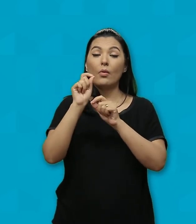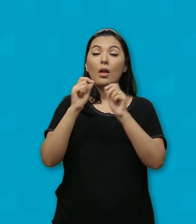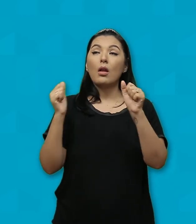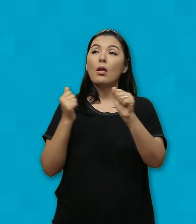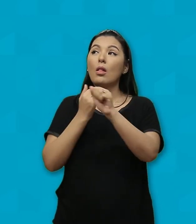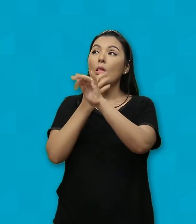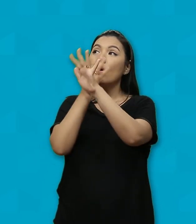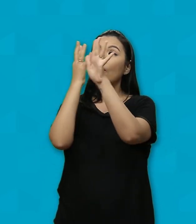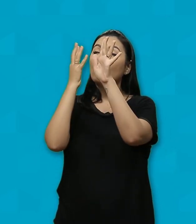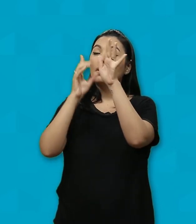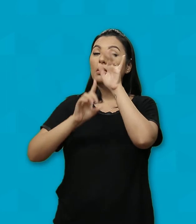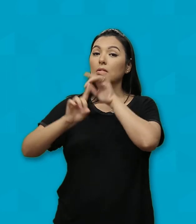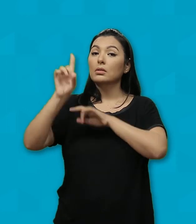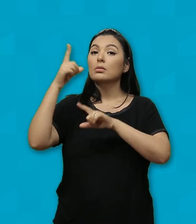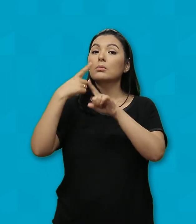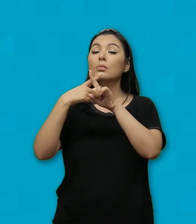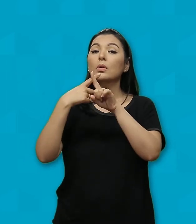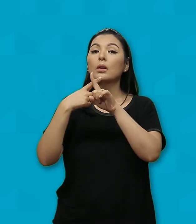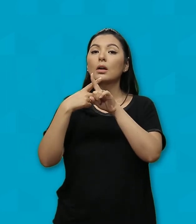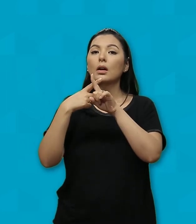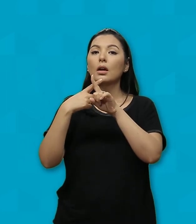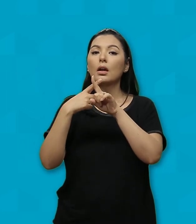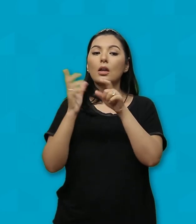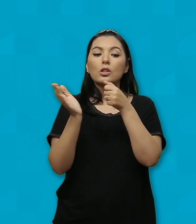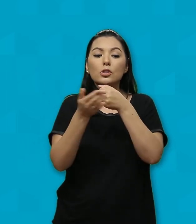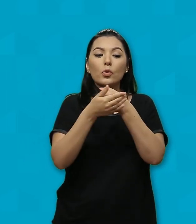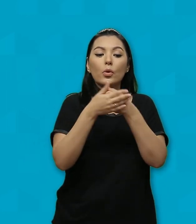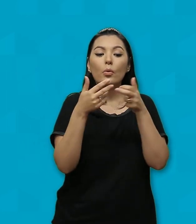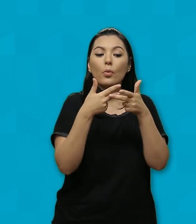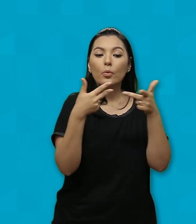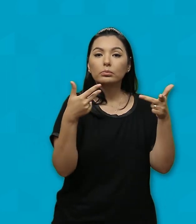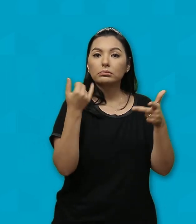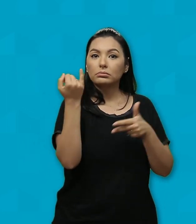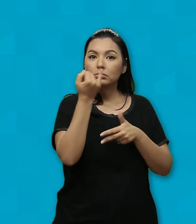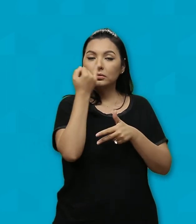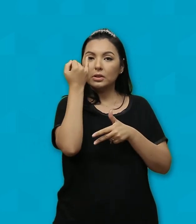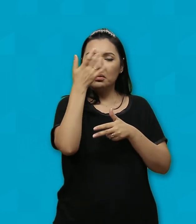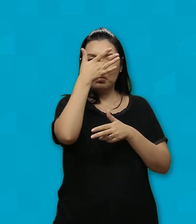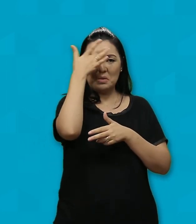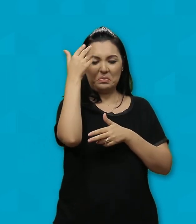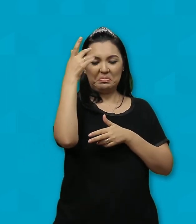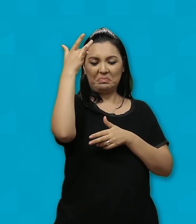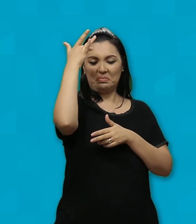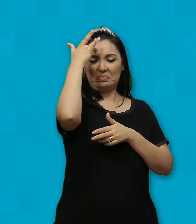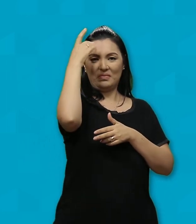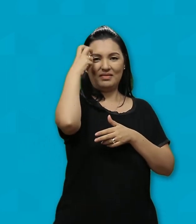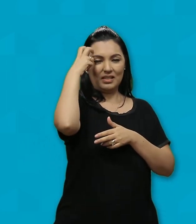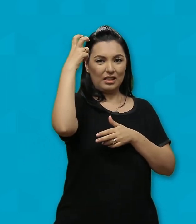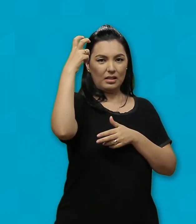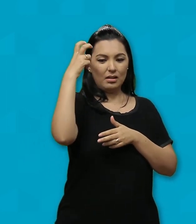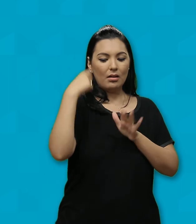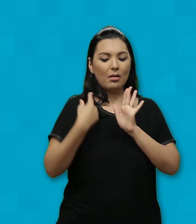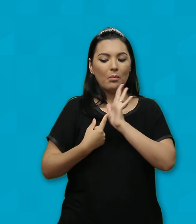importantes Dos que se julgam sábios e entendidos E revelou os segredos do reino aos pequenos